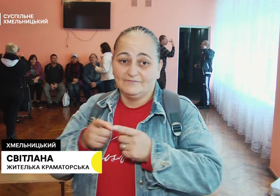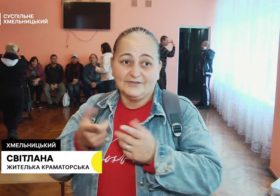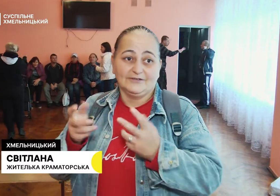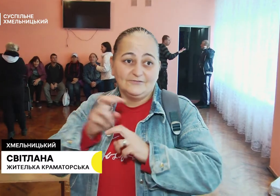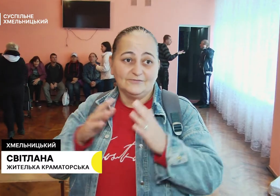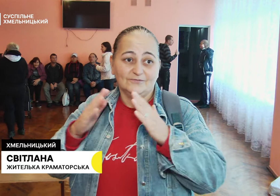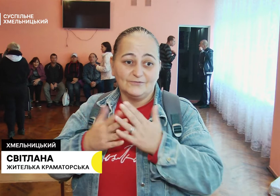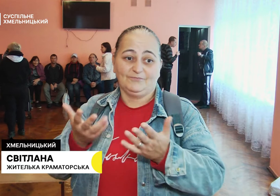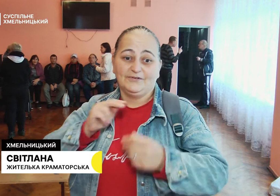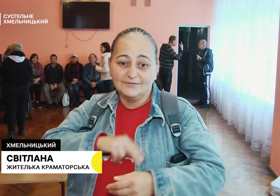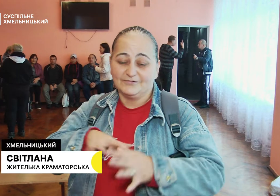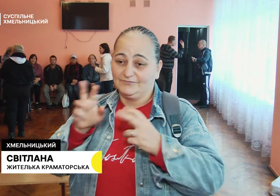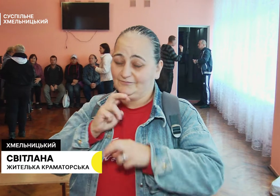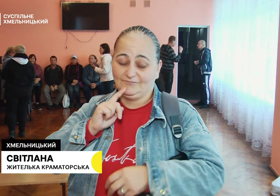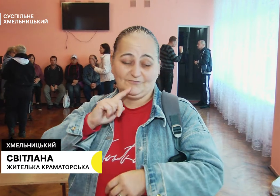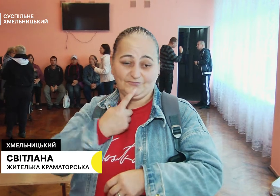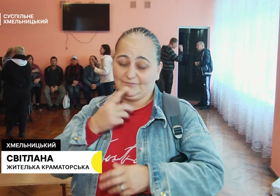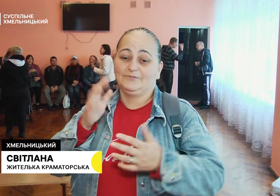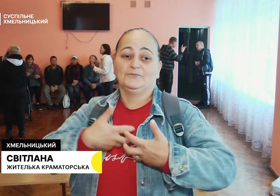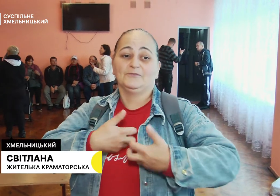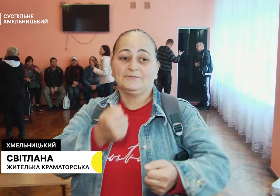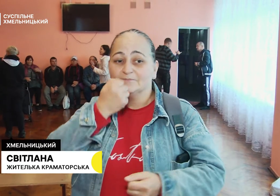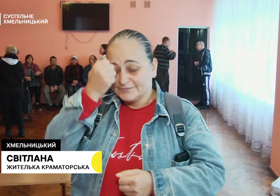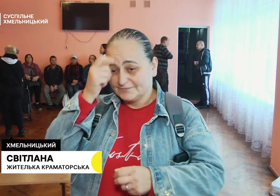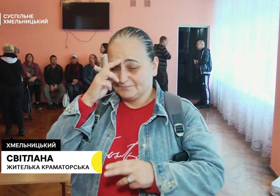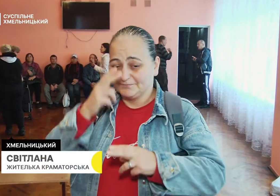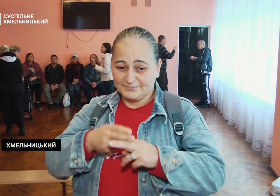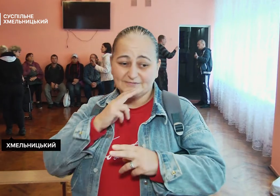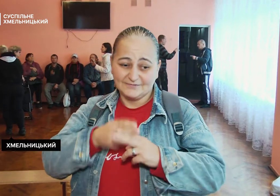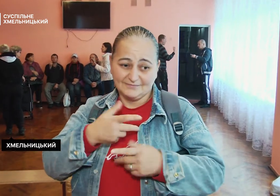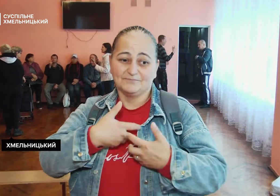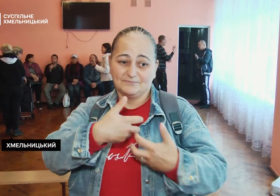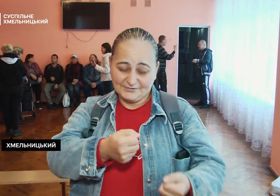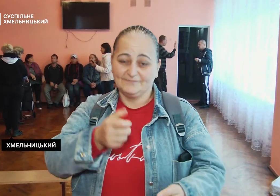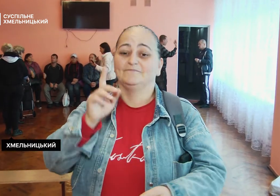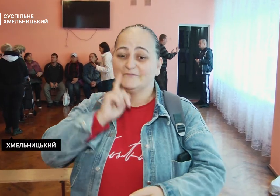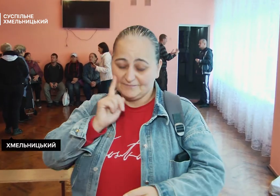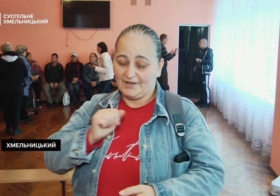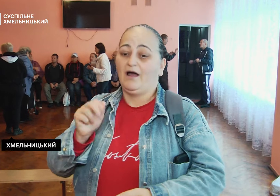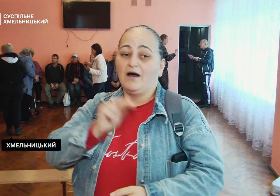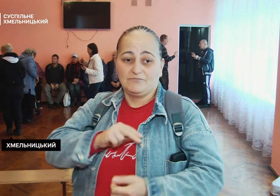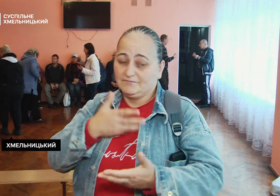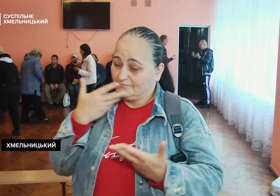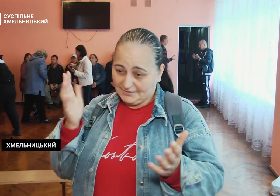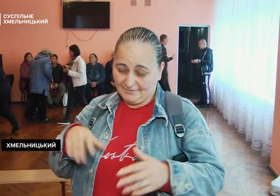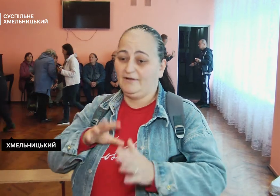шукаємо будинок, роботу, дуже з цим складно. Дякую, що нас брат і сестри прийняли, поки роботи немає,